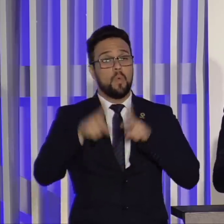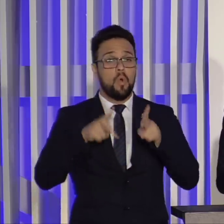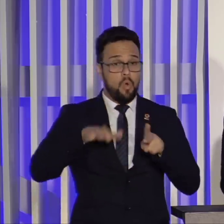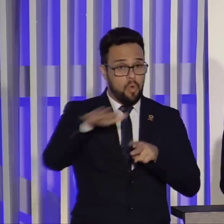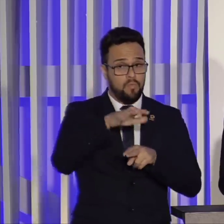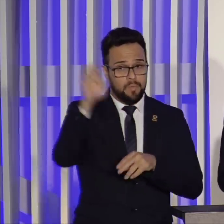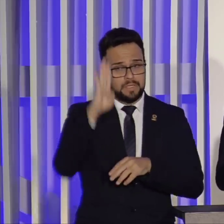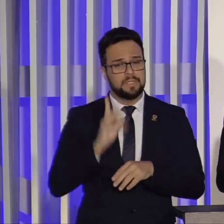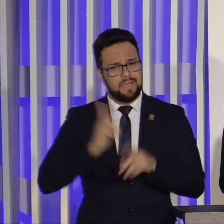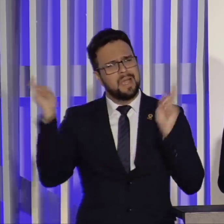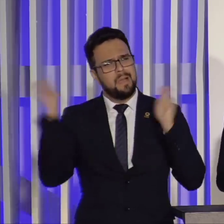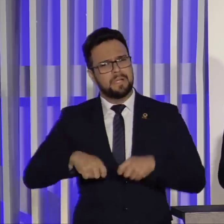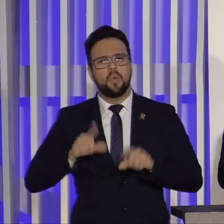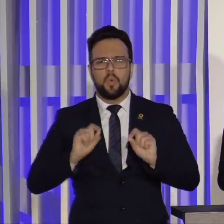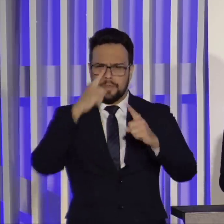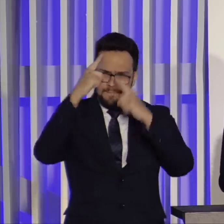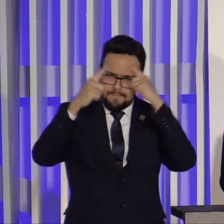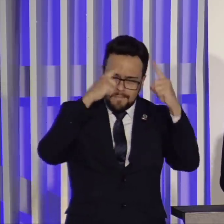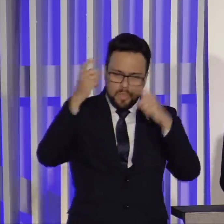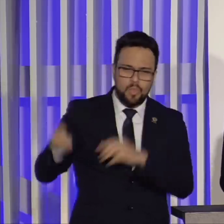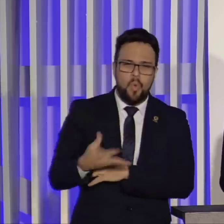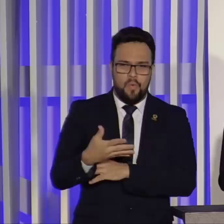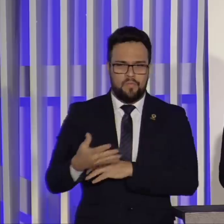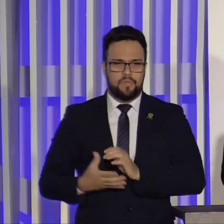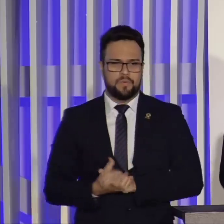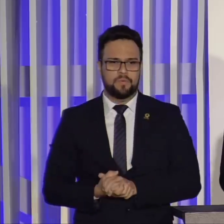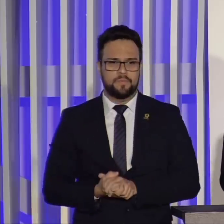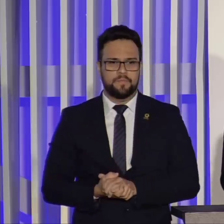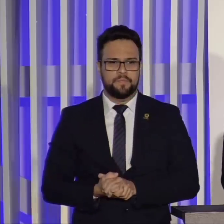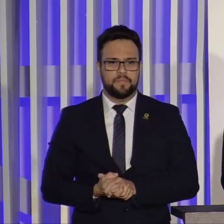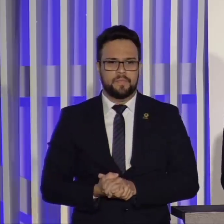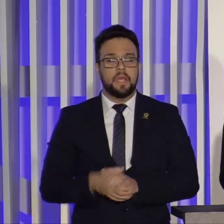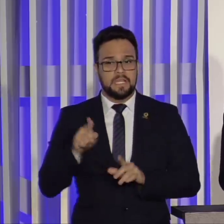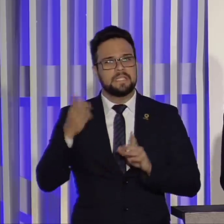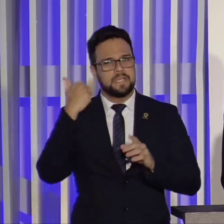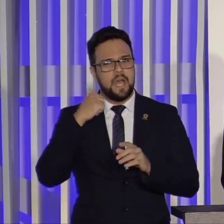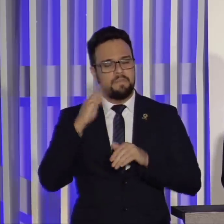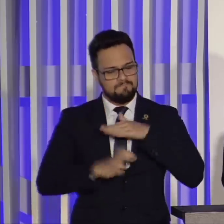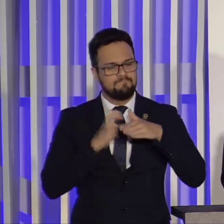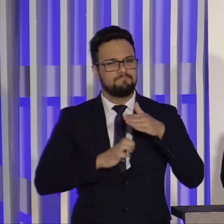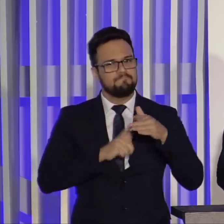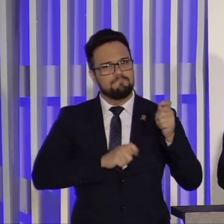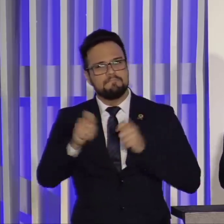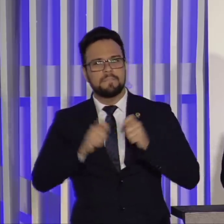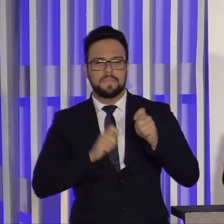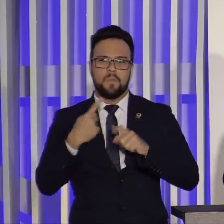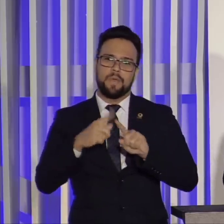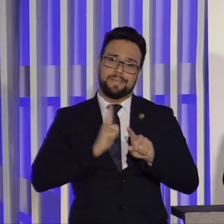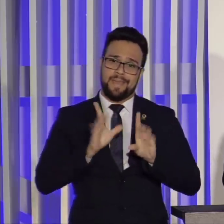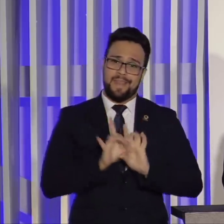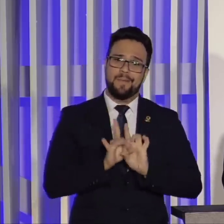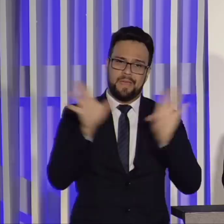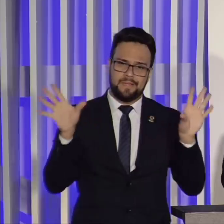enorme de criar, de inovar. É um excelente empreendedor o que ele precisa. É ter liberdade.